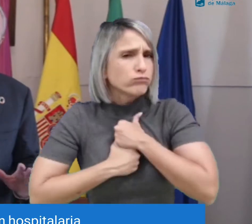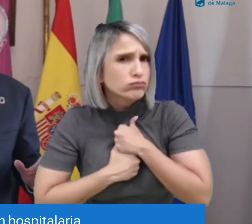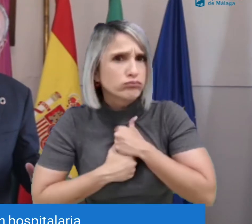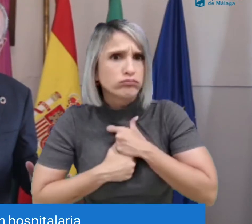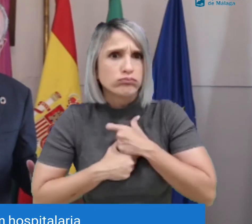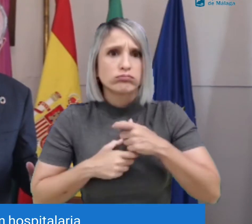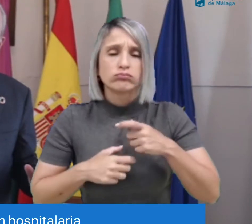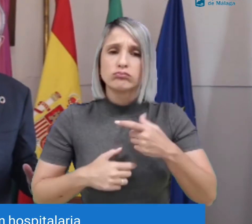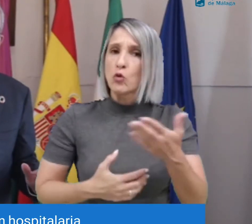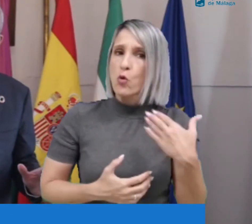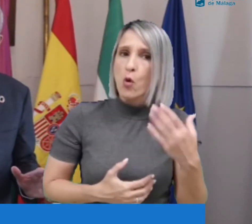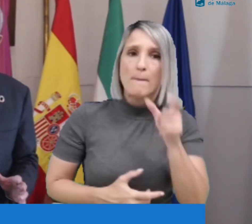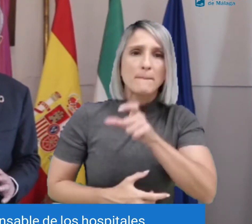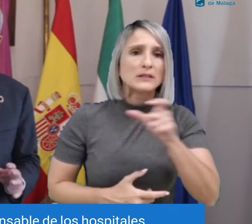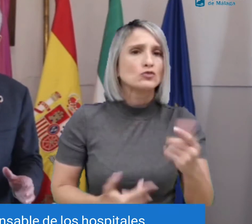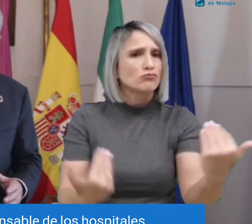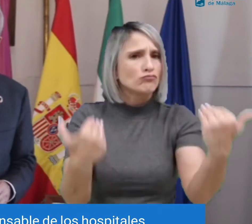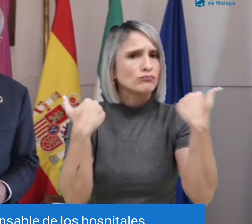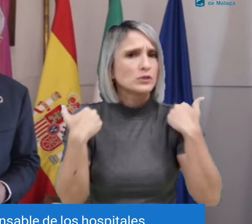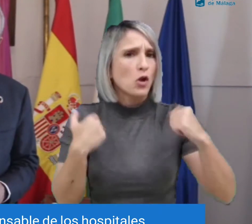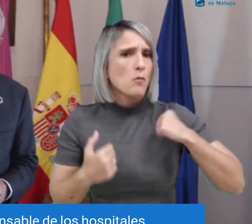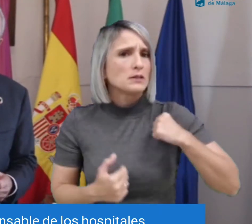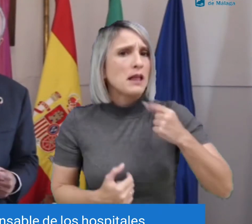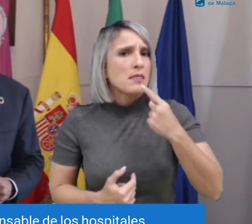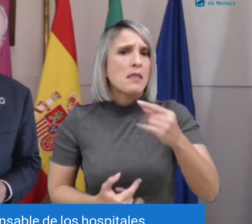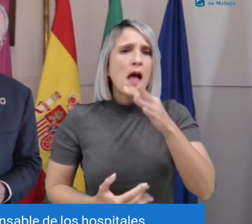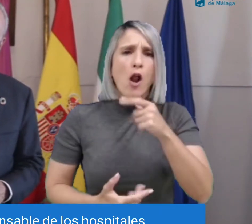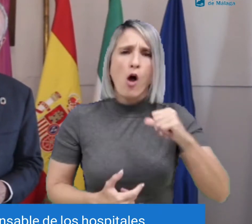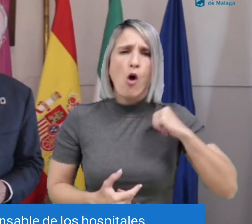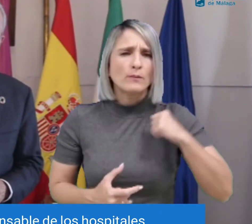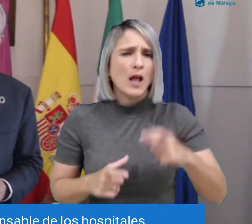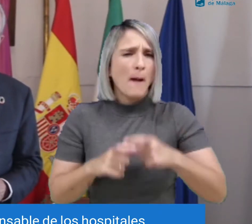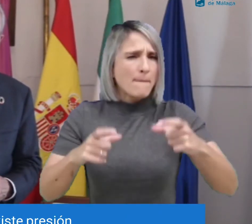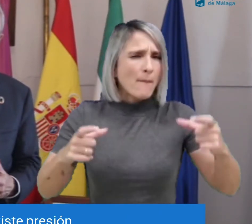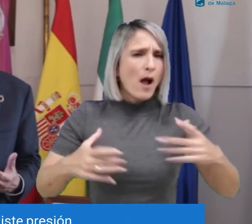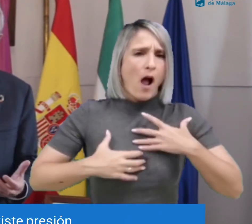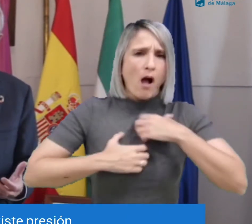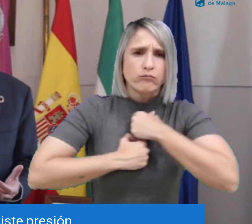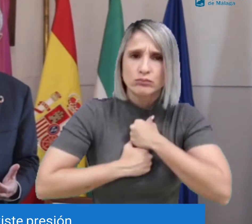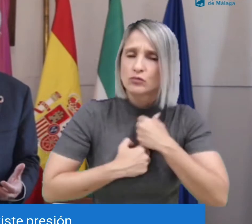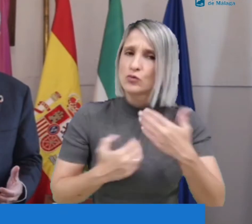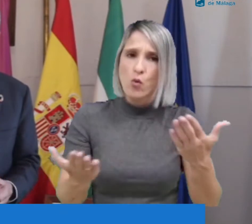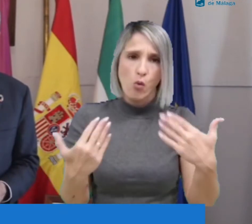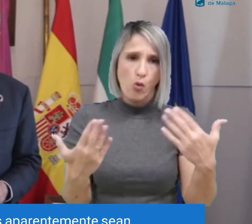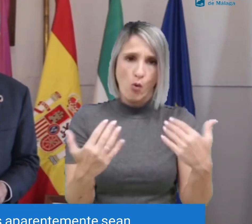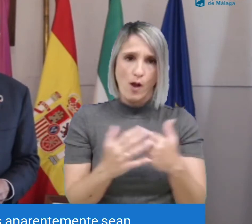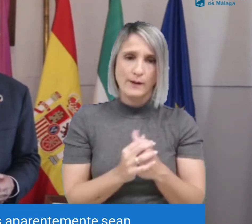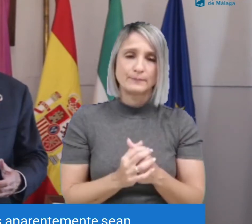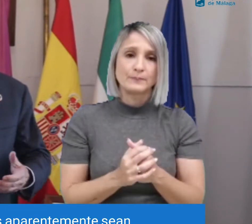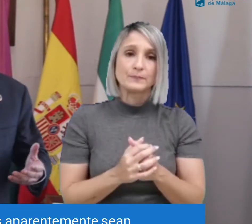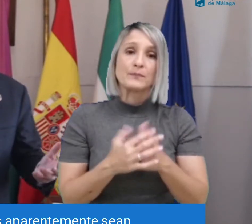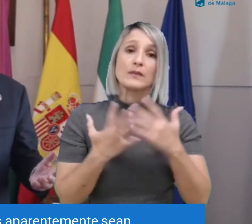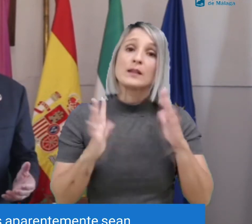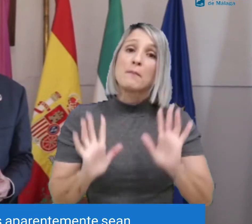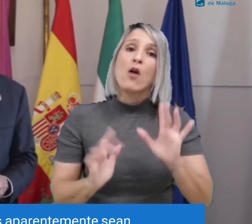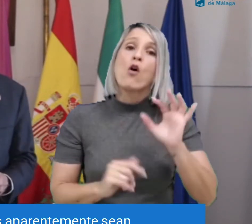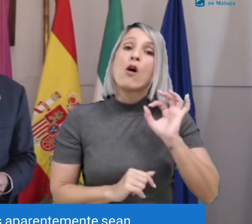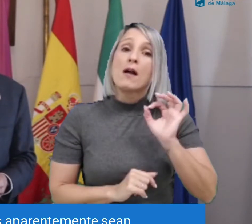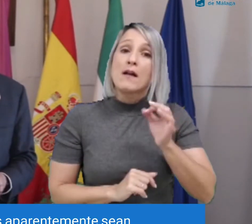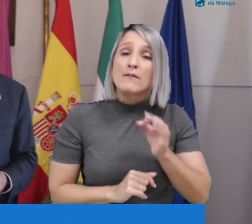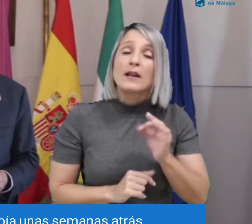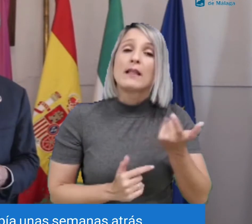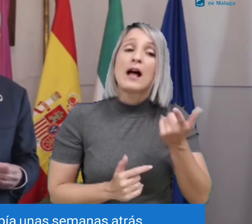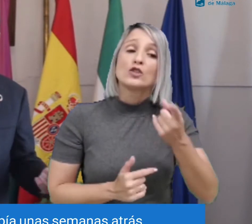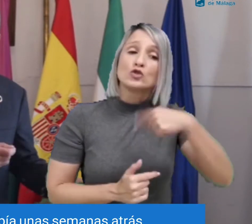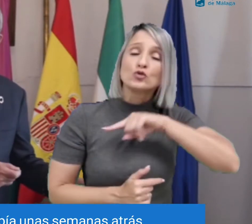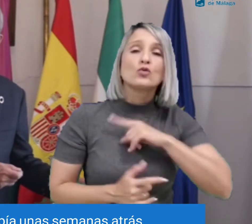No hay presión hospitalaria. La sensación de los responsables de los hospitales es que no existe presión, aunque esos números aparentemente